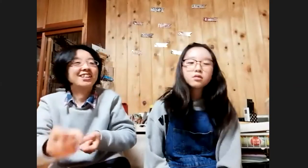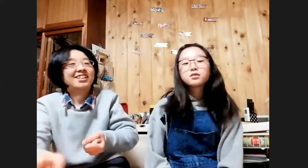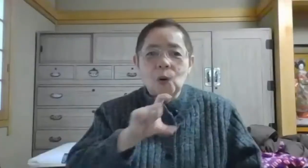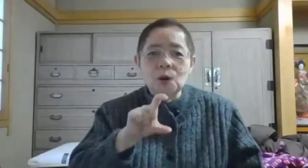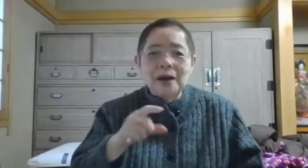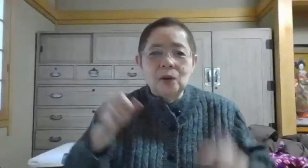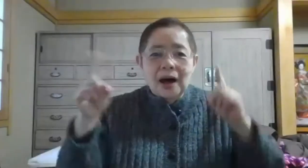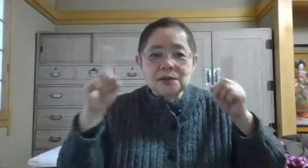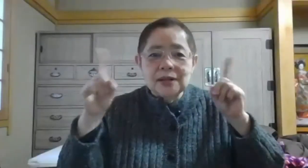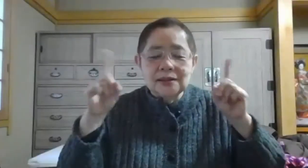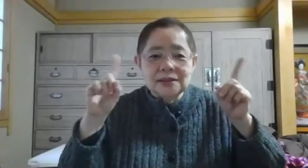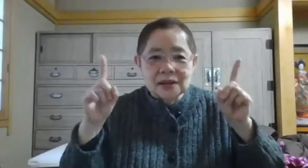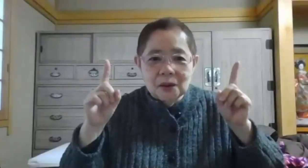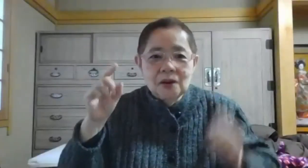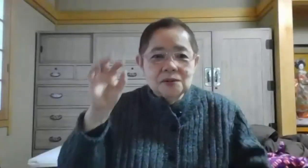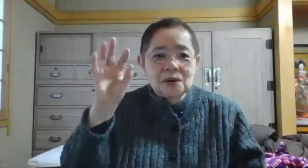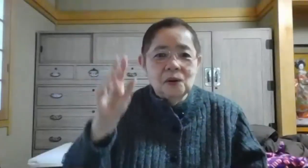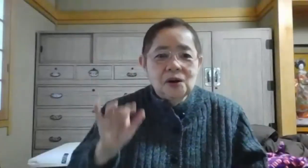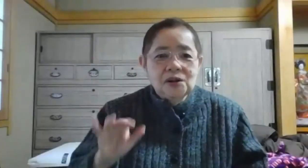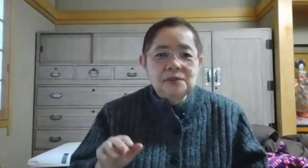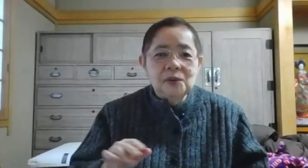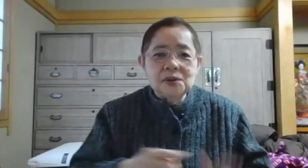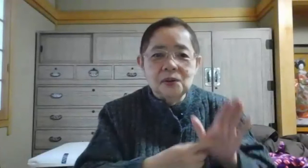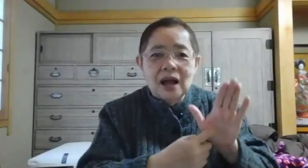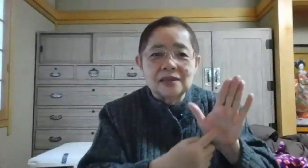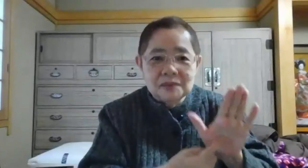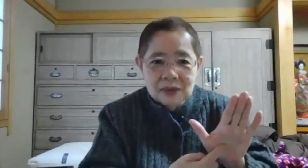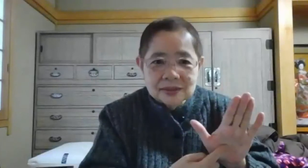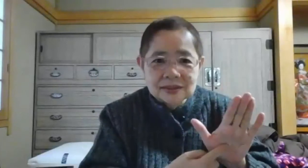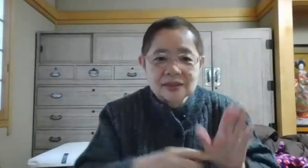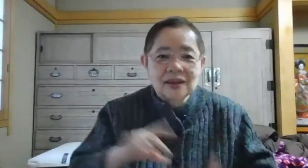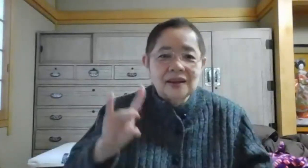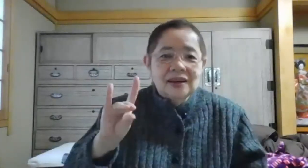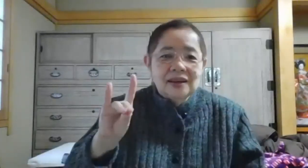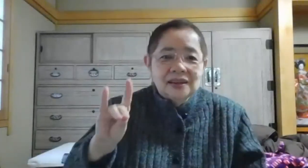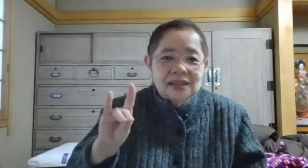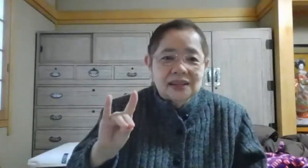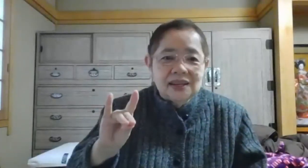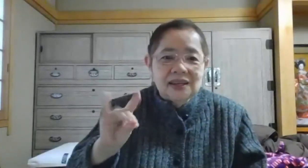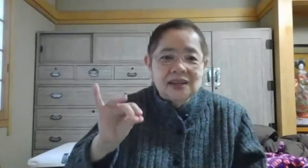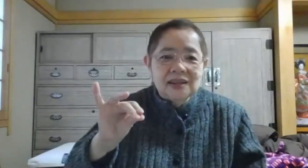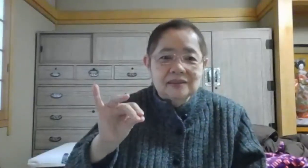言葉の遊びなんですけどそれを指文字をやってみますきーっと